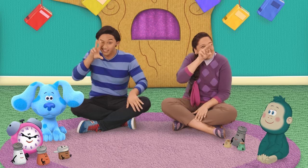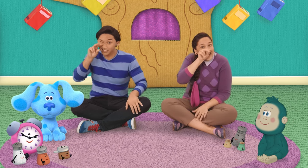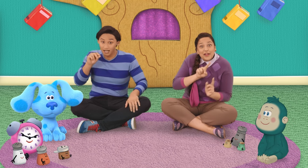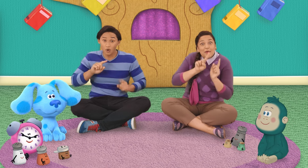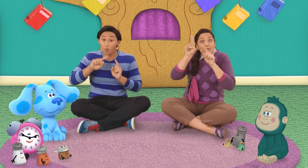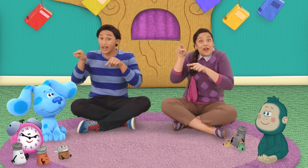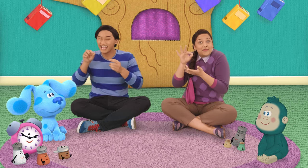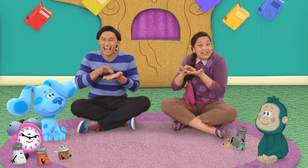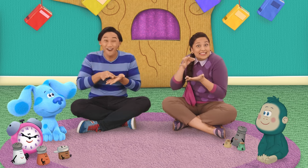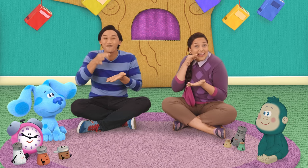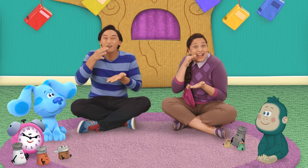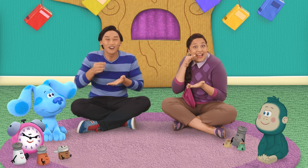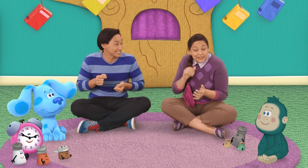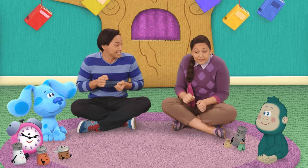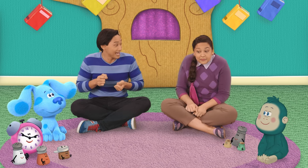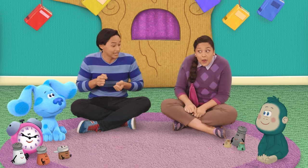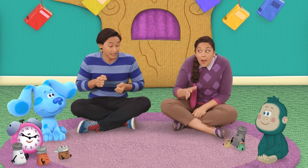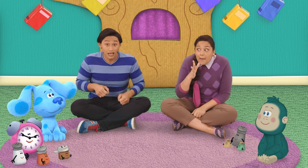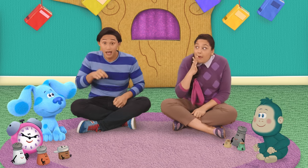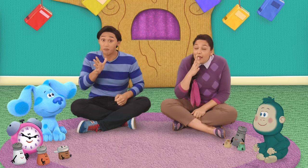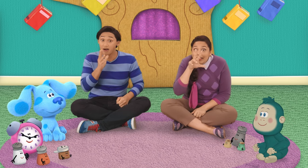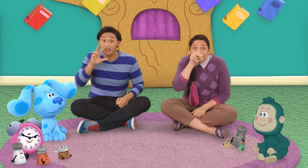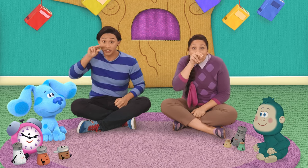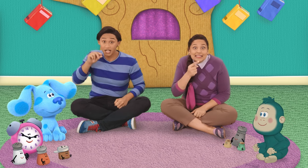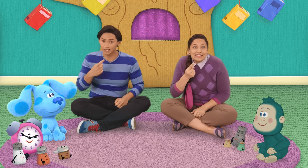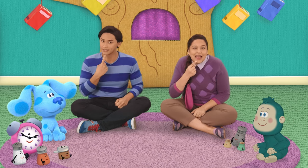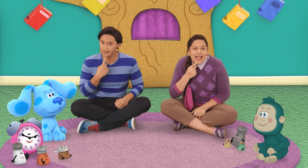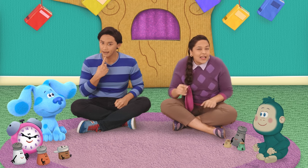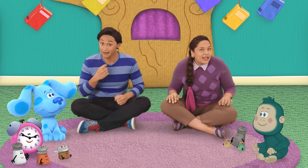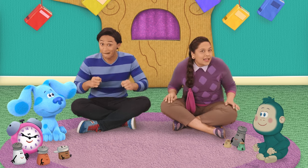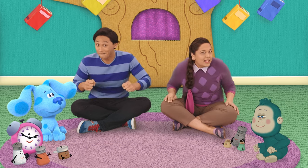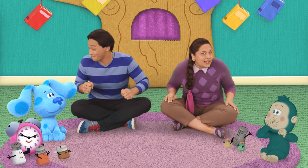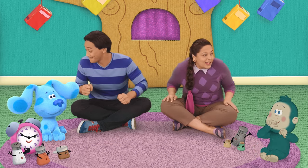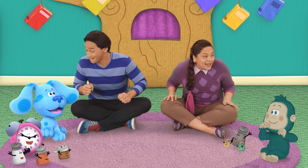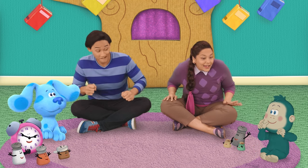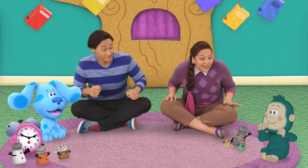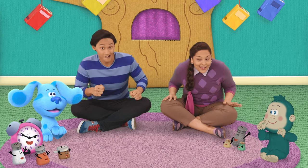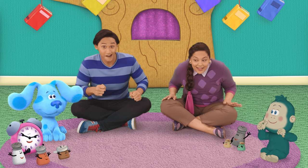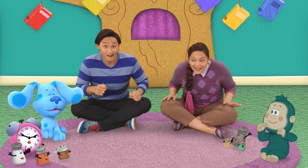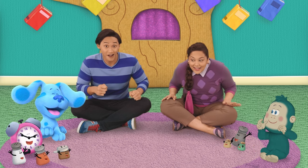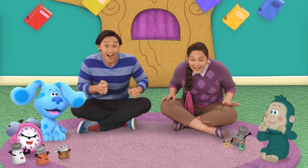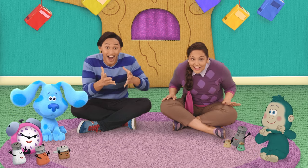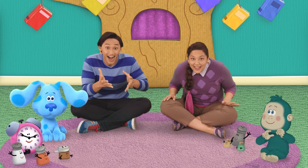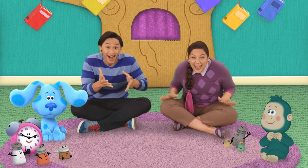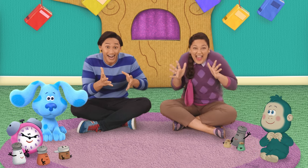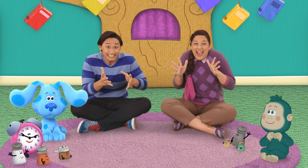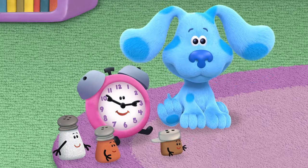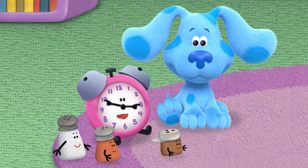patito salió a merendar. Mamá pato dijo, ¡Cuac, cuac, cuac! ¿Qué